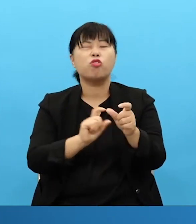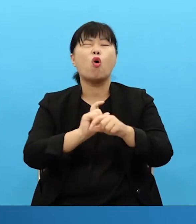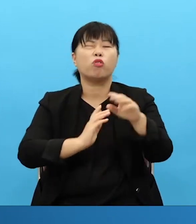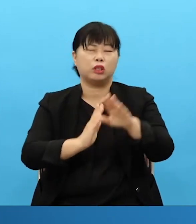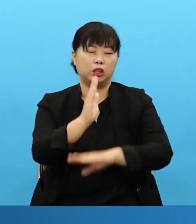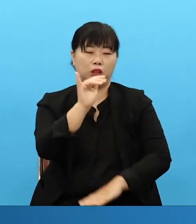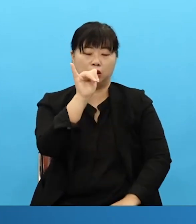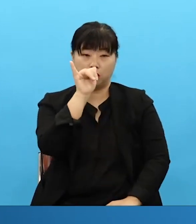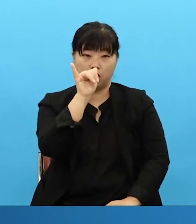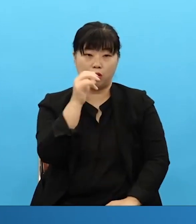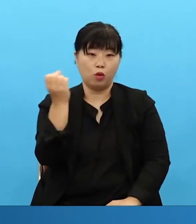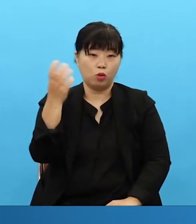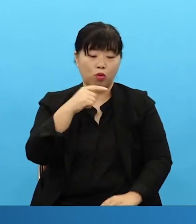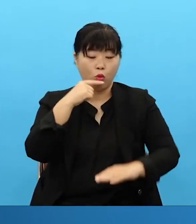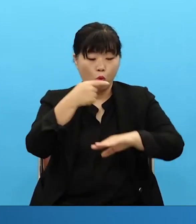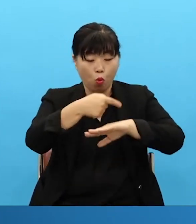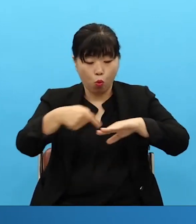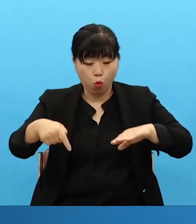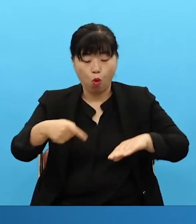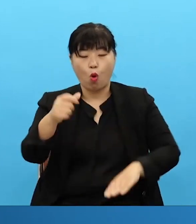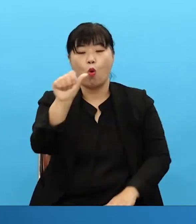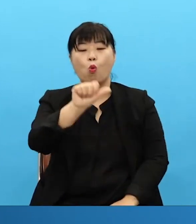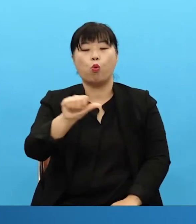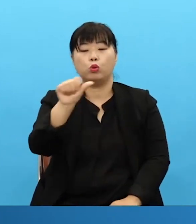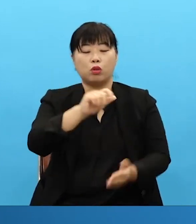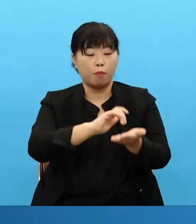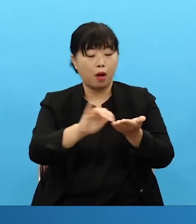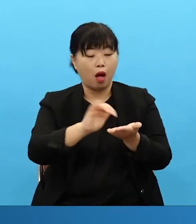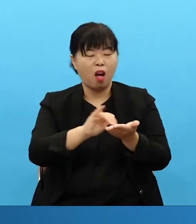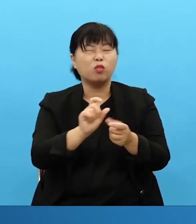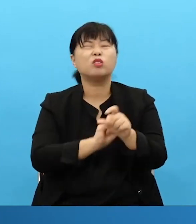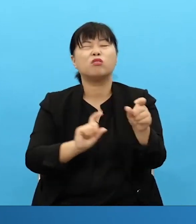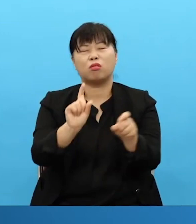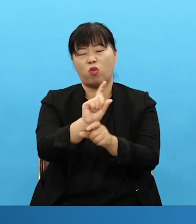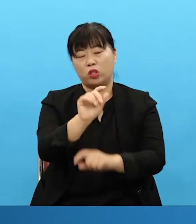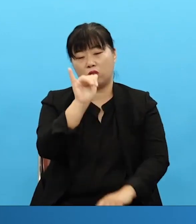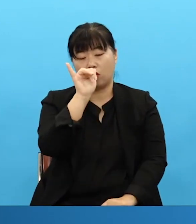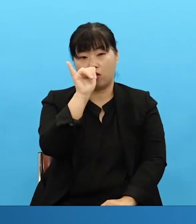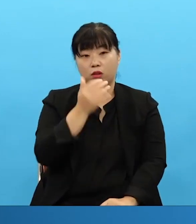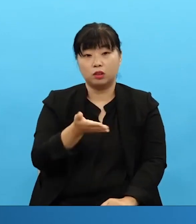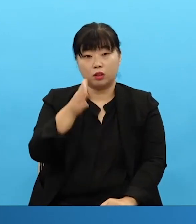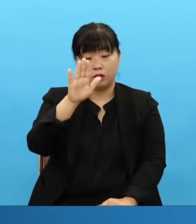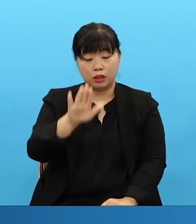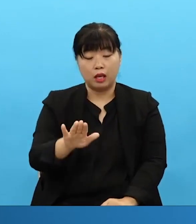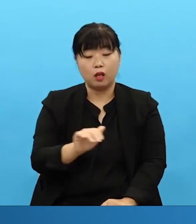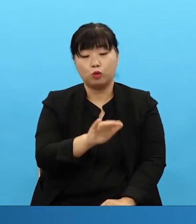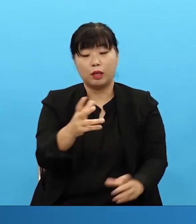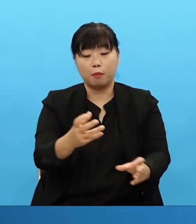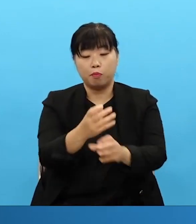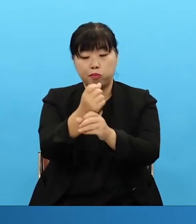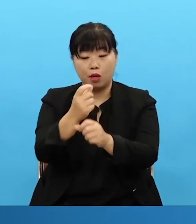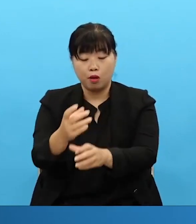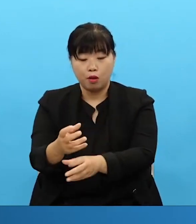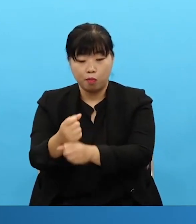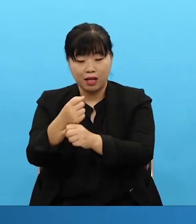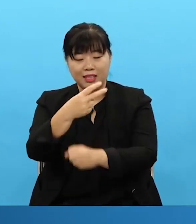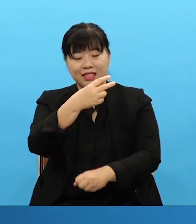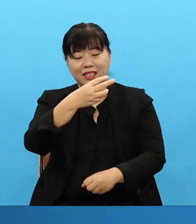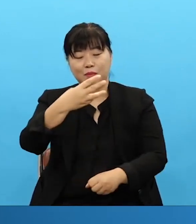범위 내에서 정인 거지. 많이 있습니다. 5,000 종족 안에요. 5,000 tribes, those are the tribes that we can actually reach. But there's more than that. 그래서 내가